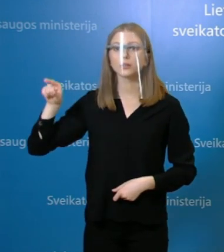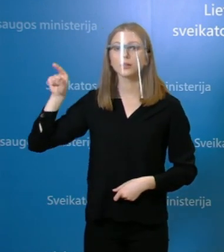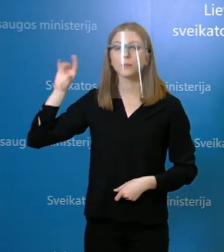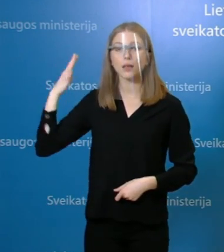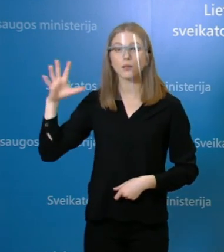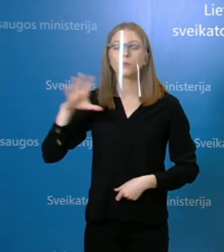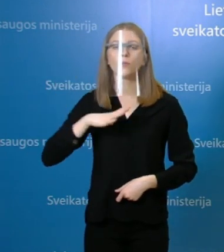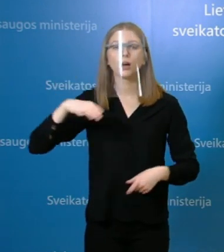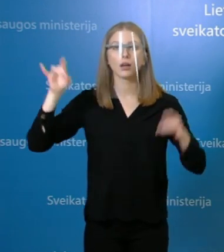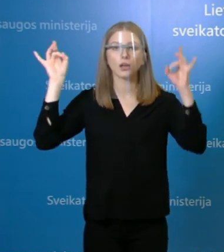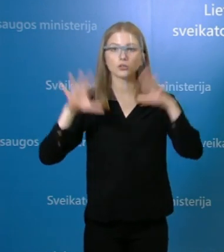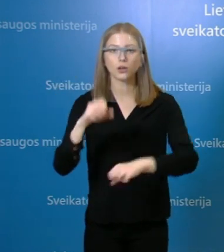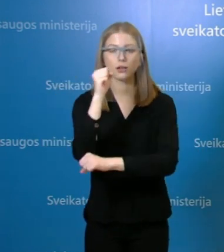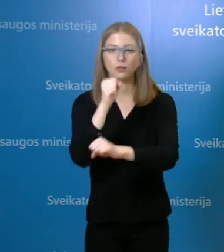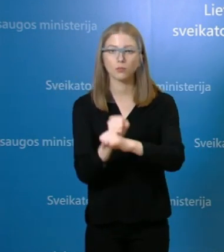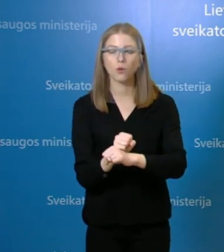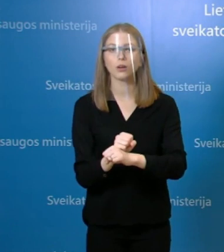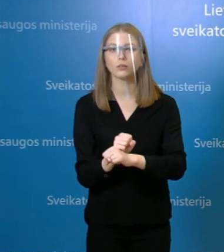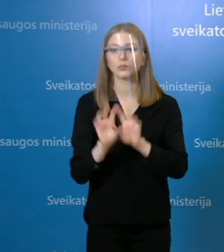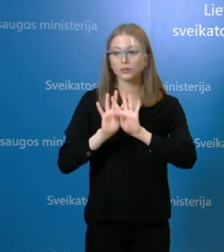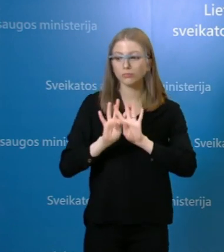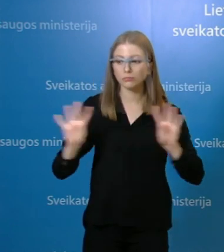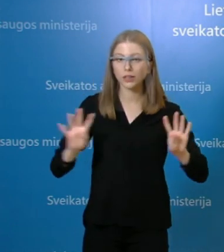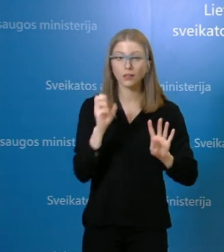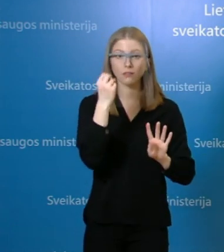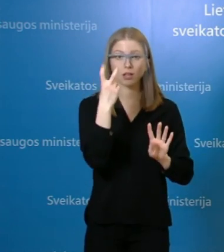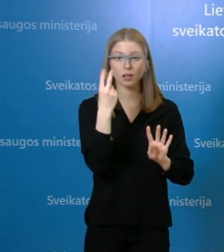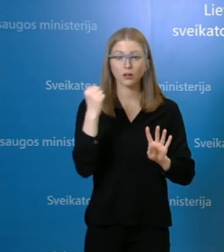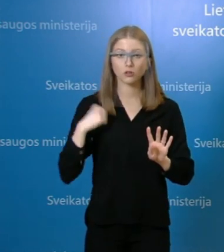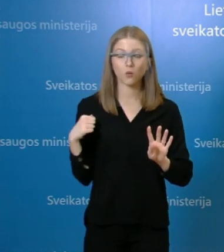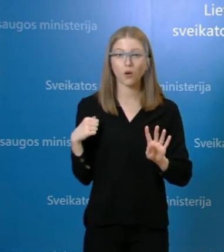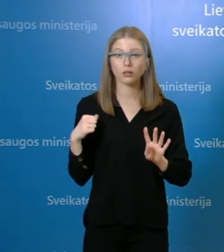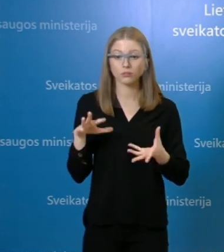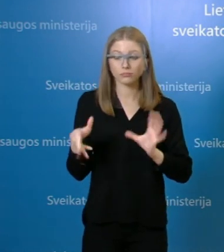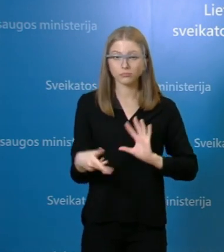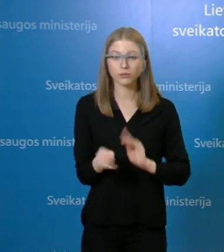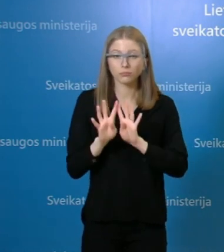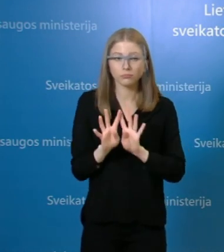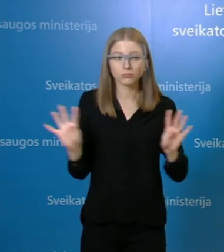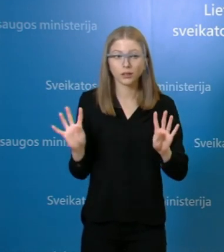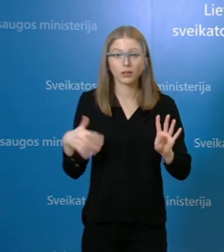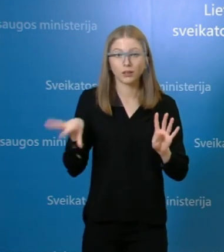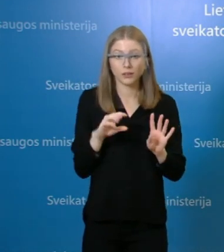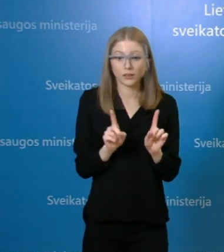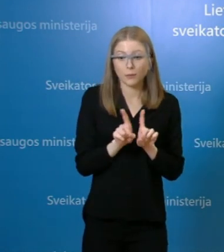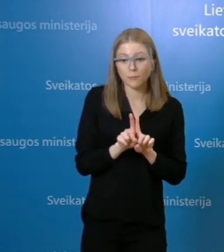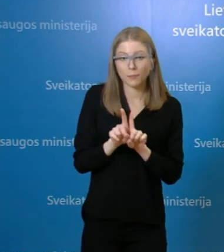darbuotojais. Iš viso buvo 12 žmonių grupė, prisiglaudusi vienas prie kito, ne vienas nedėvėjo kaukės. Kaip vertinate